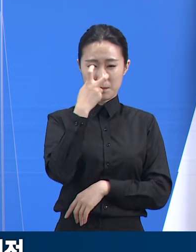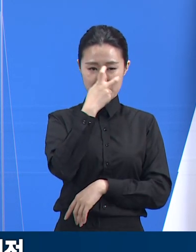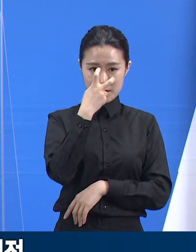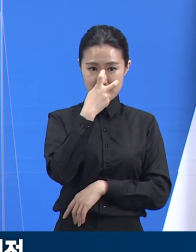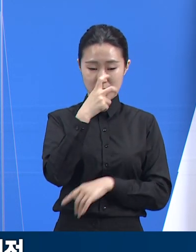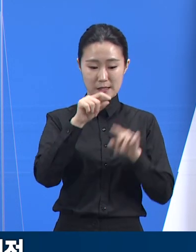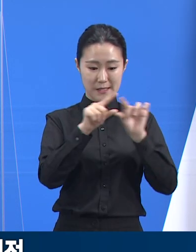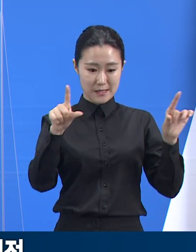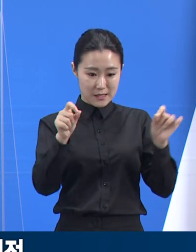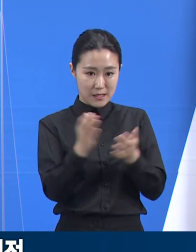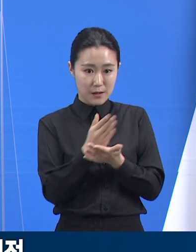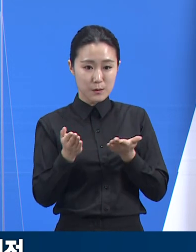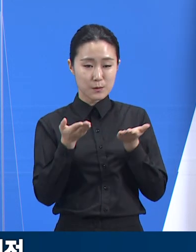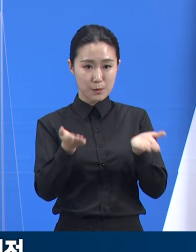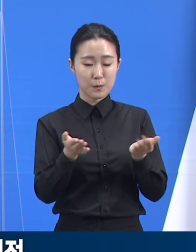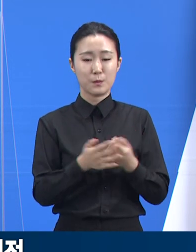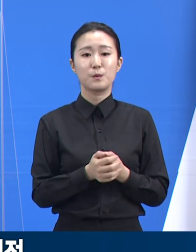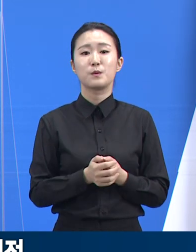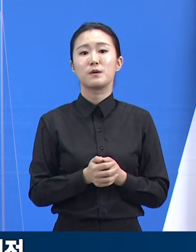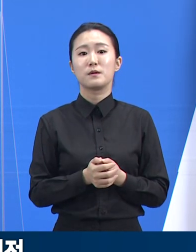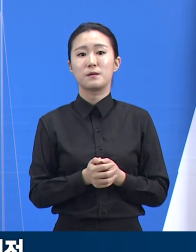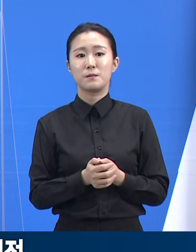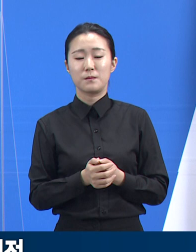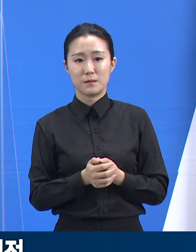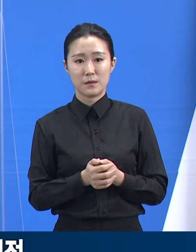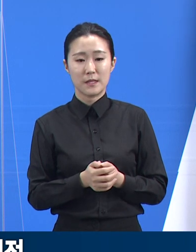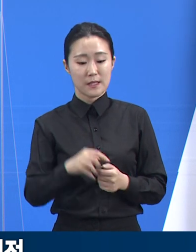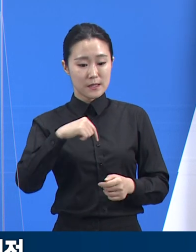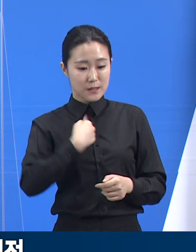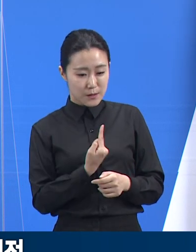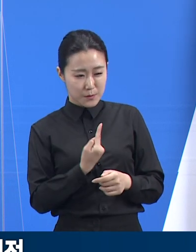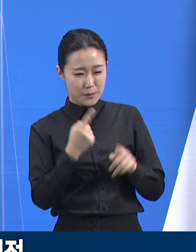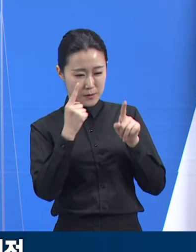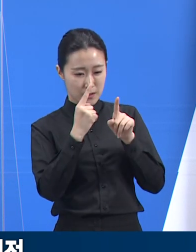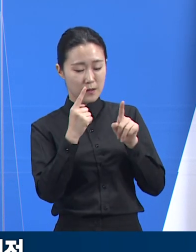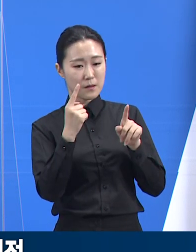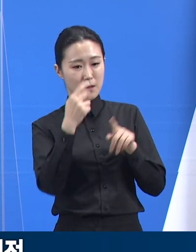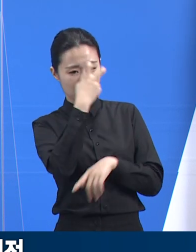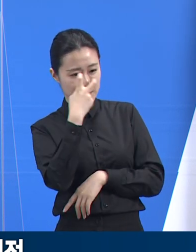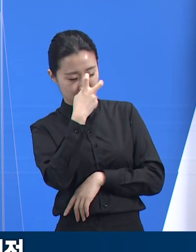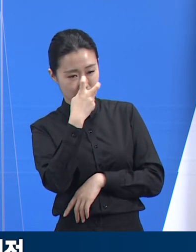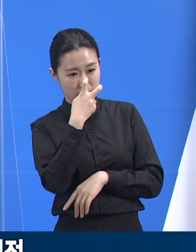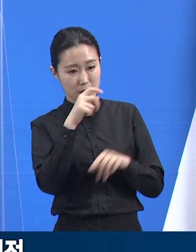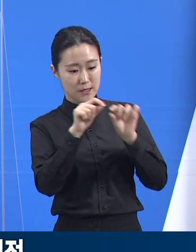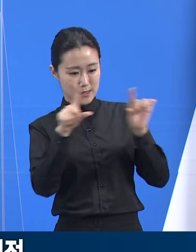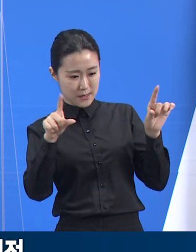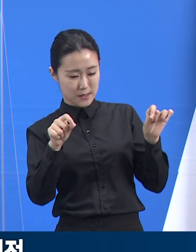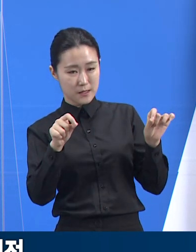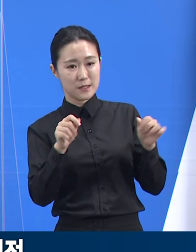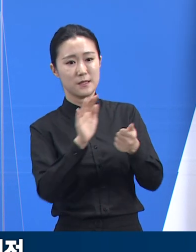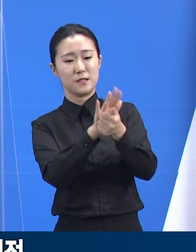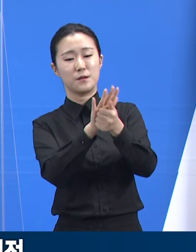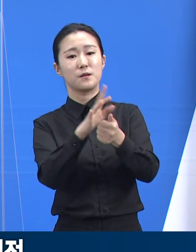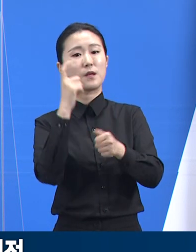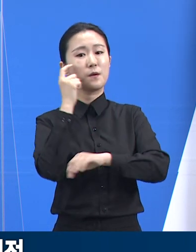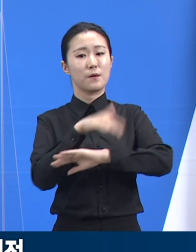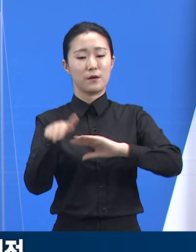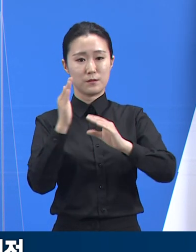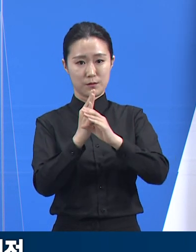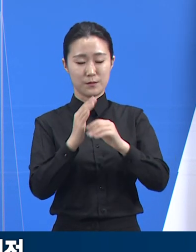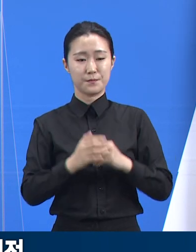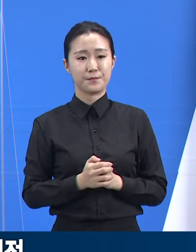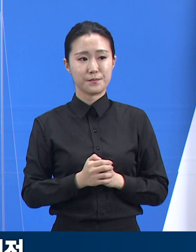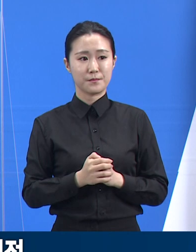중소규모 사업장 등 방역취약 사업장에 자가진단키트를 지원할 예정입니다. 자가진단키트를 활용한 선제적 검사로